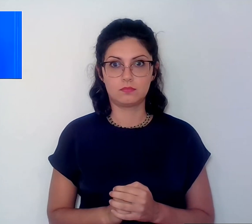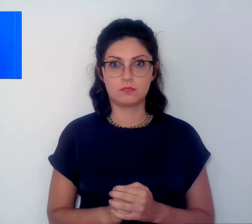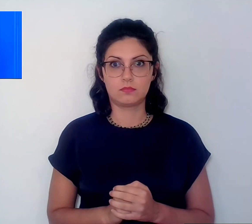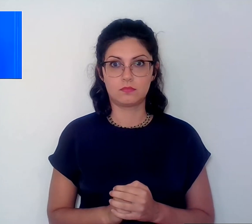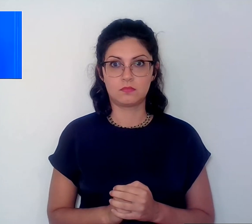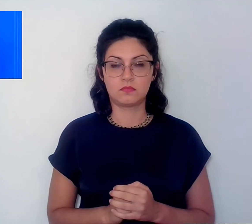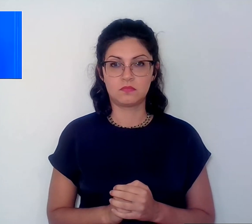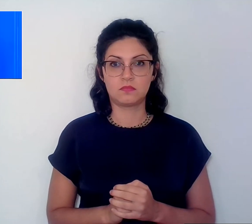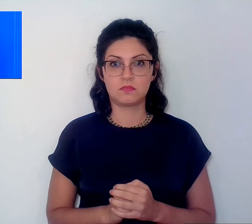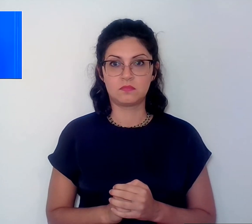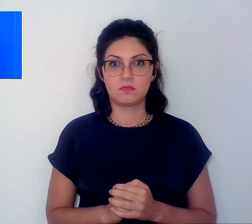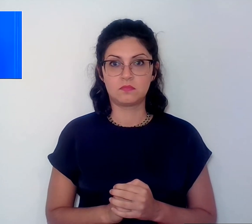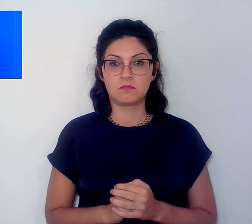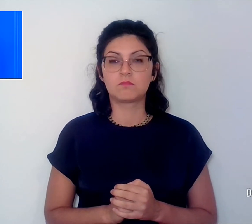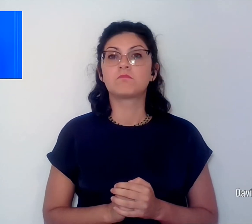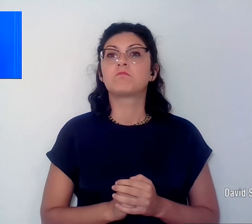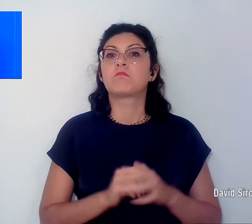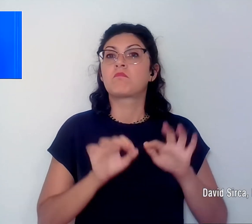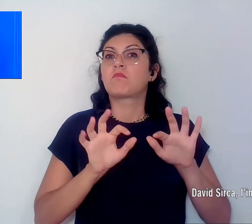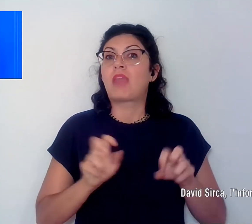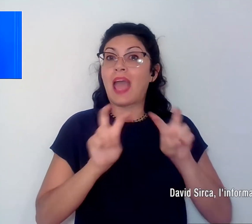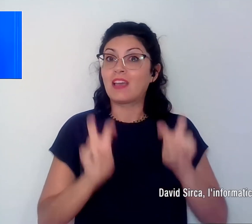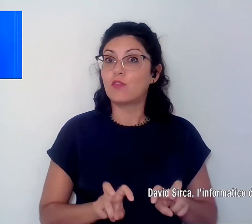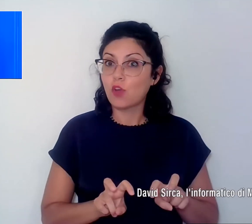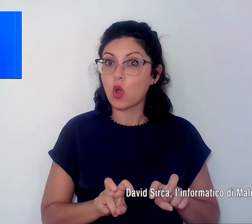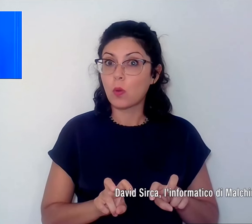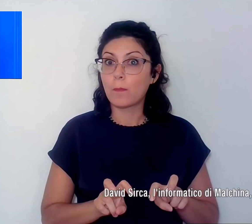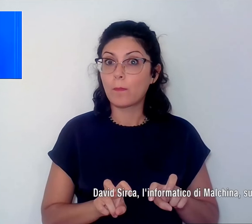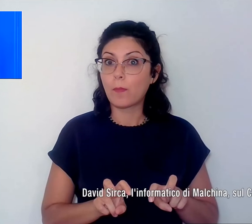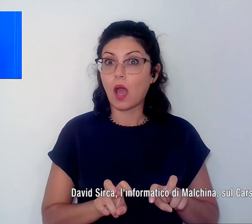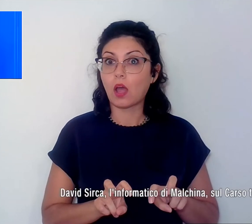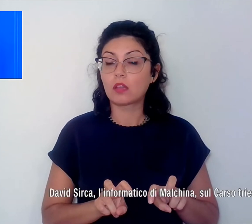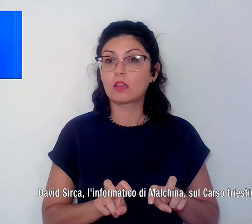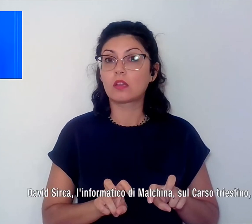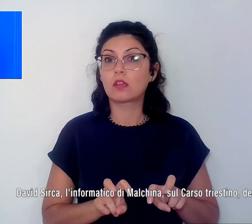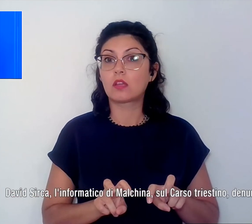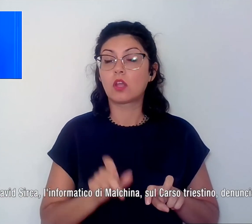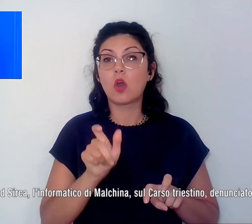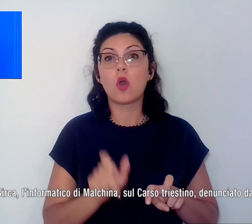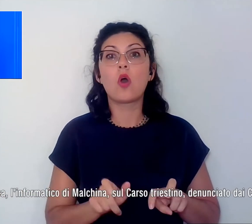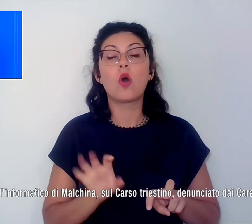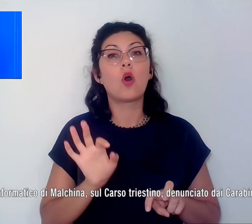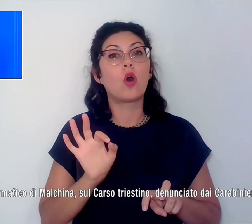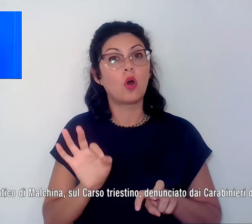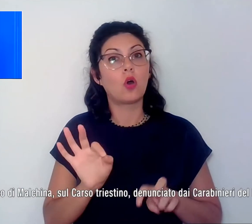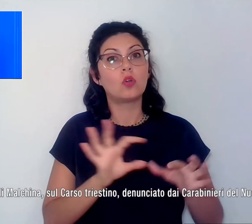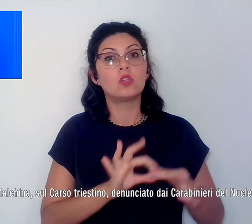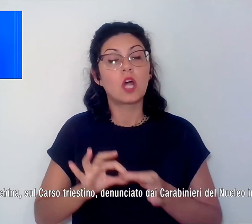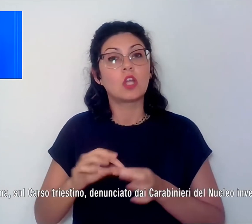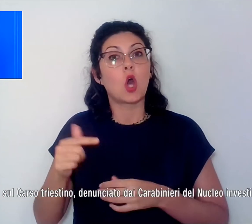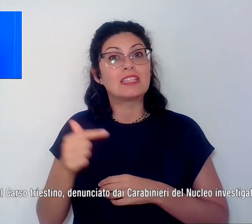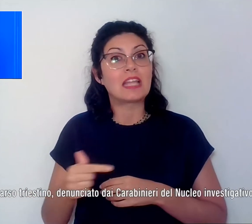E l'informatico sul caso Carso Triestino, denunciato dai